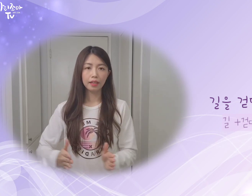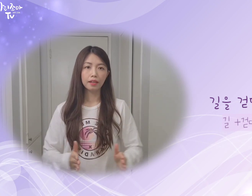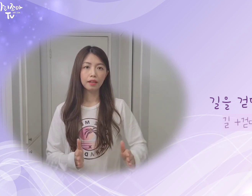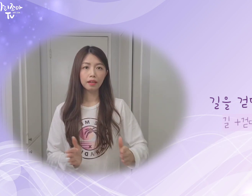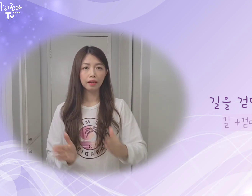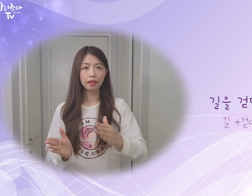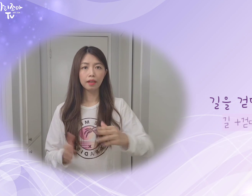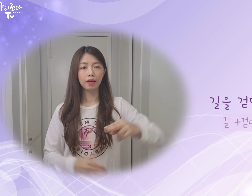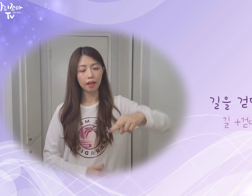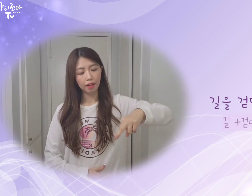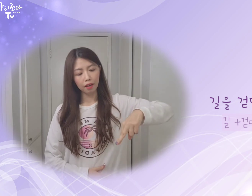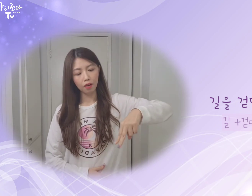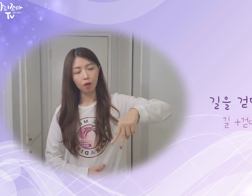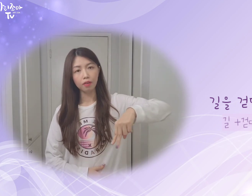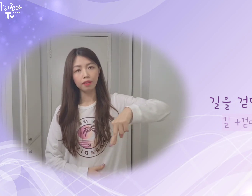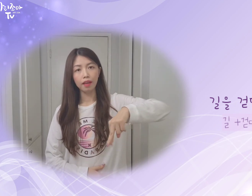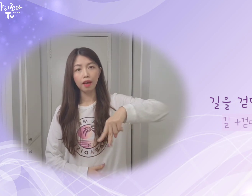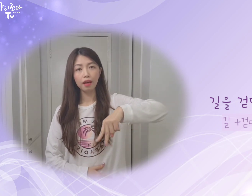길을. 걷다.